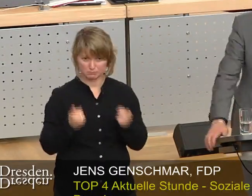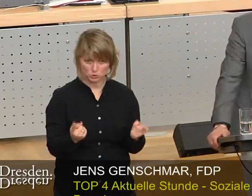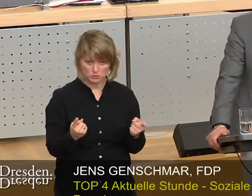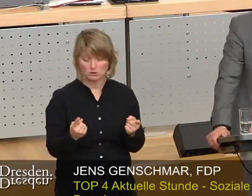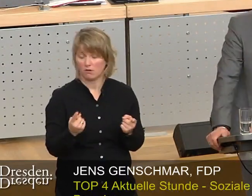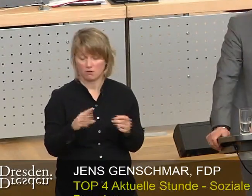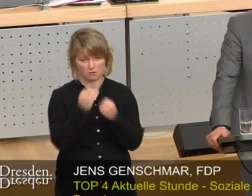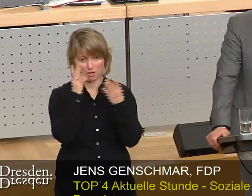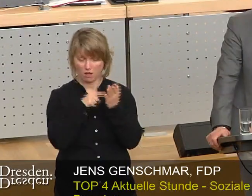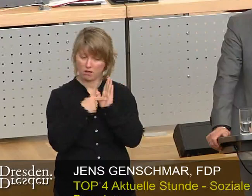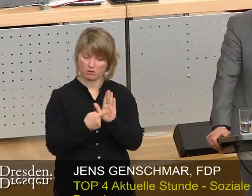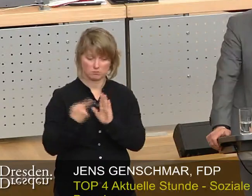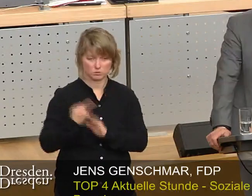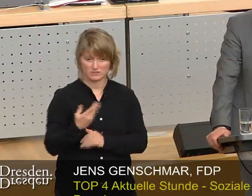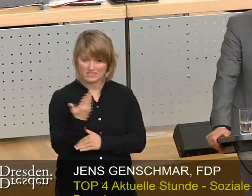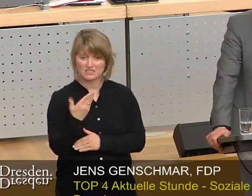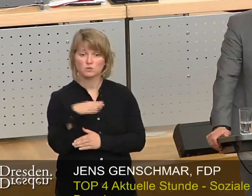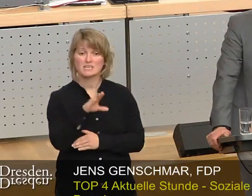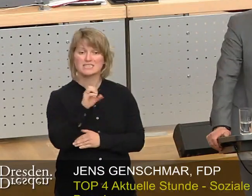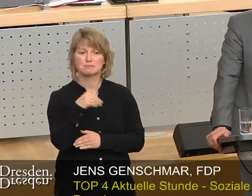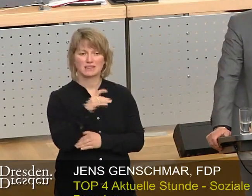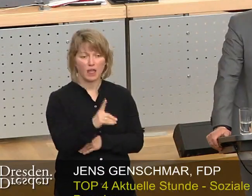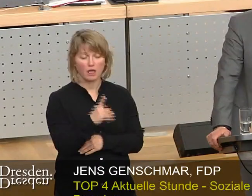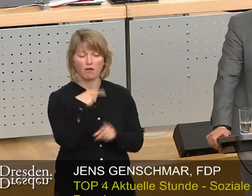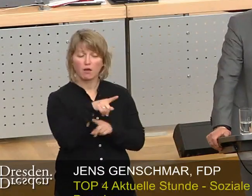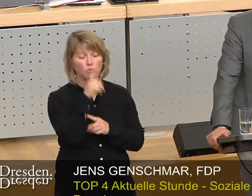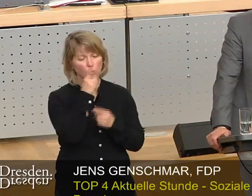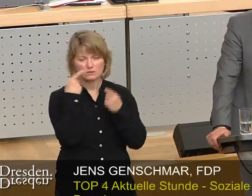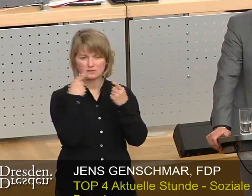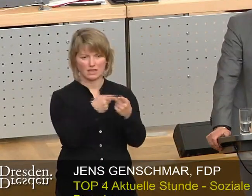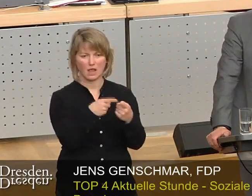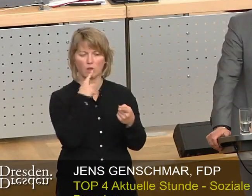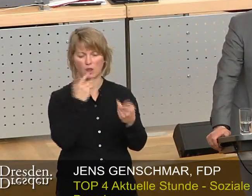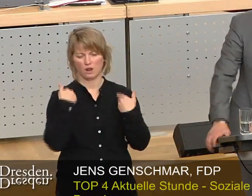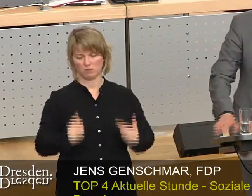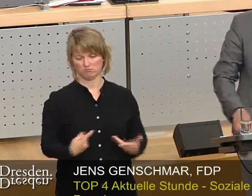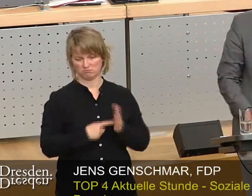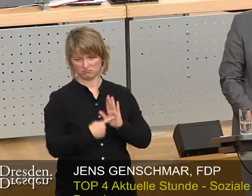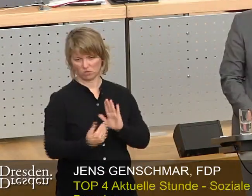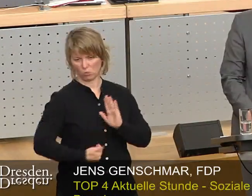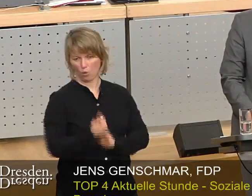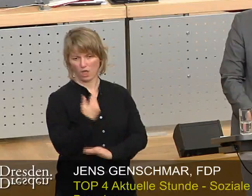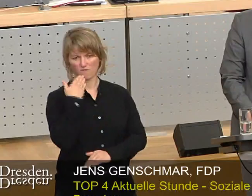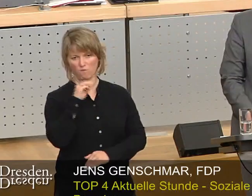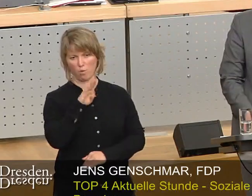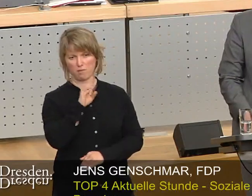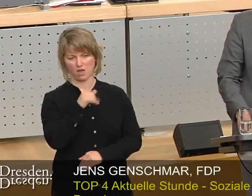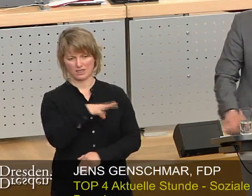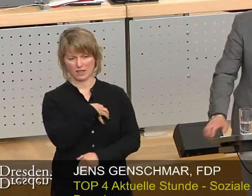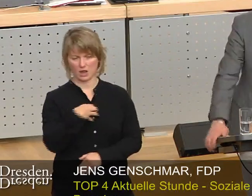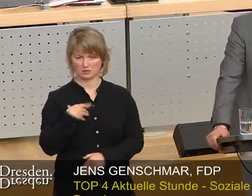wir natürlich klarstellen, dass es hier der SPD nur um das Prestigeprojekt Neue Woba in Dresden geht.